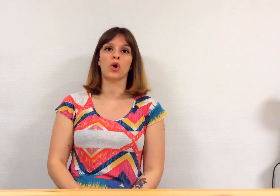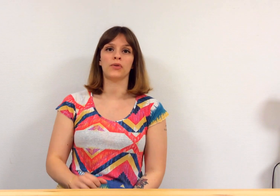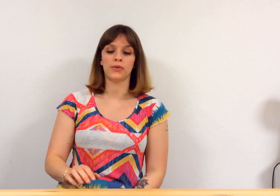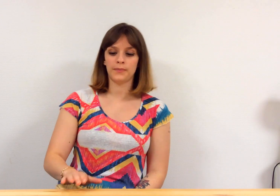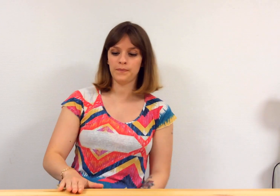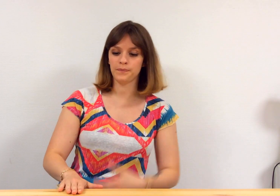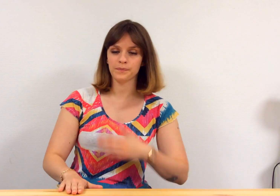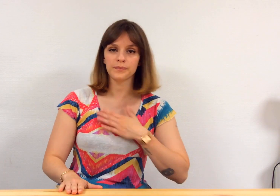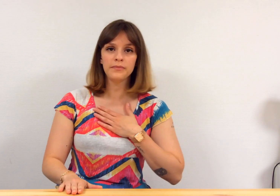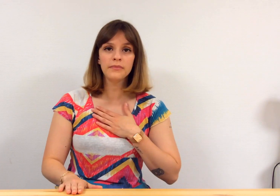lente.